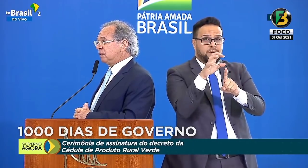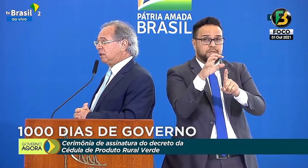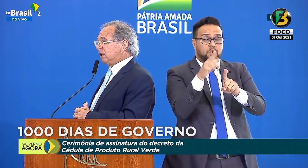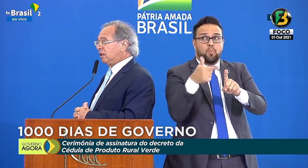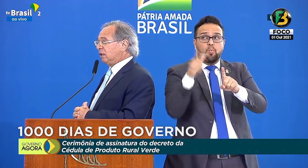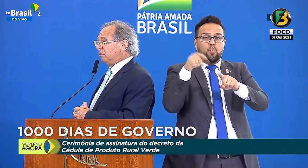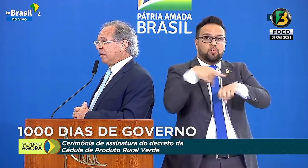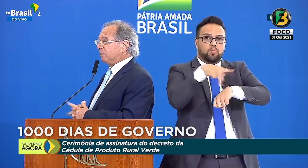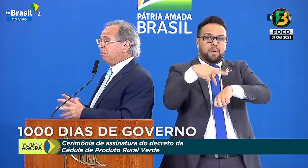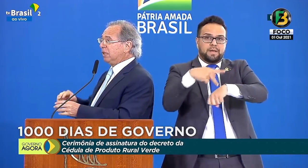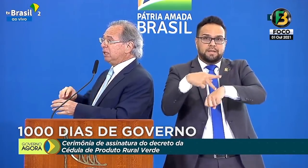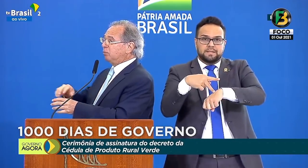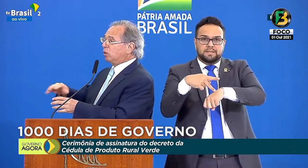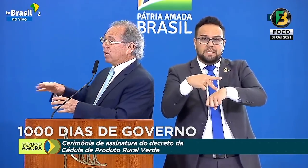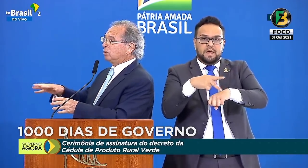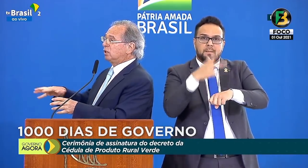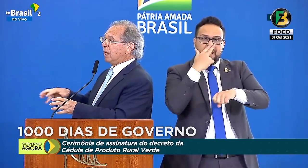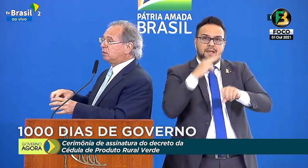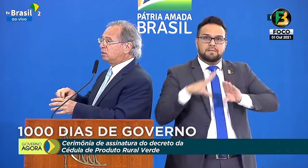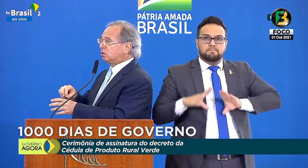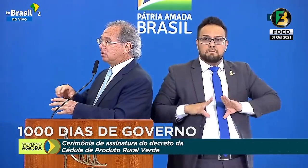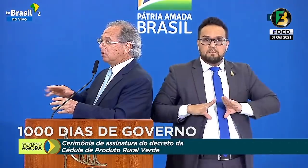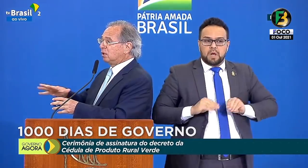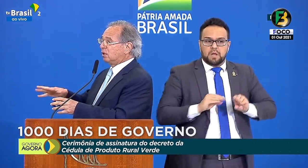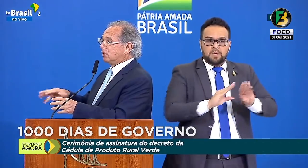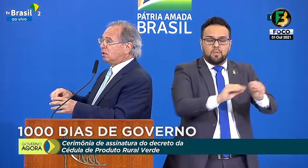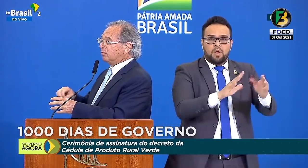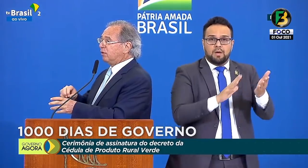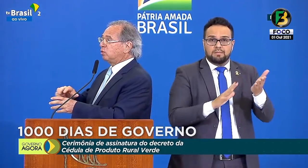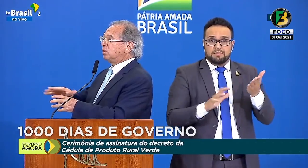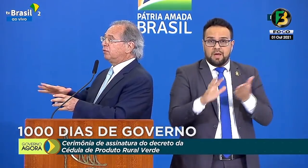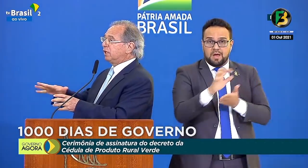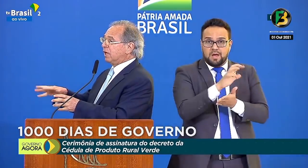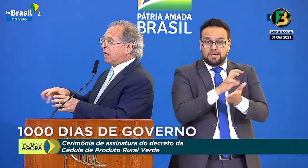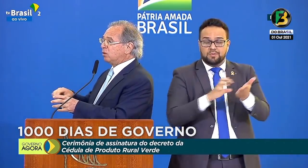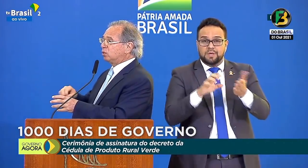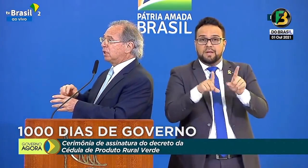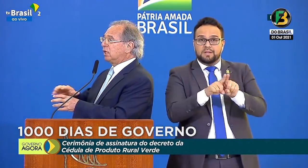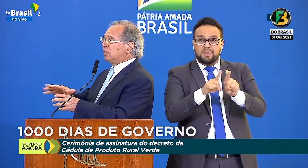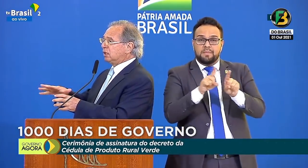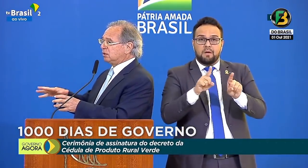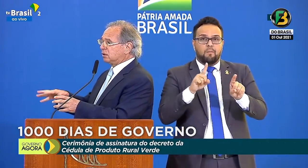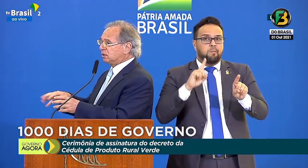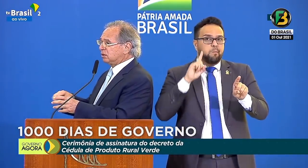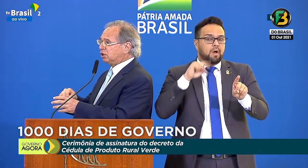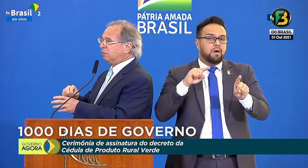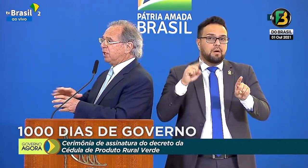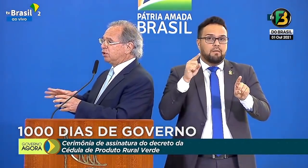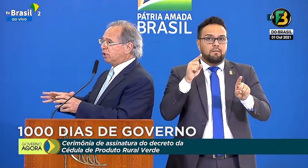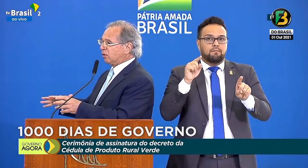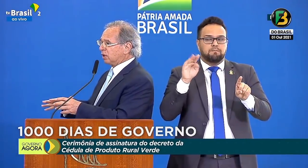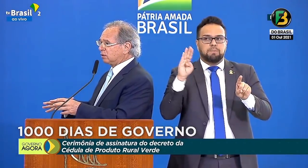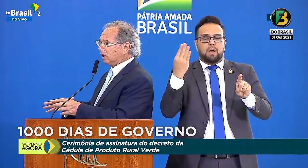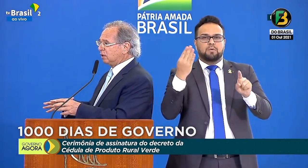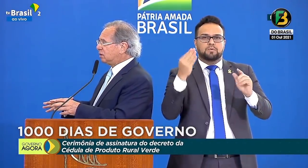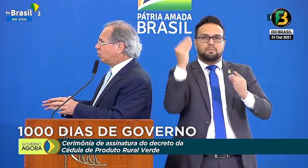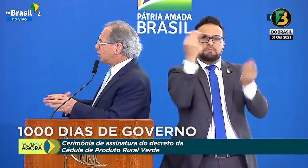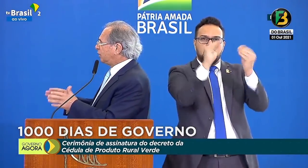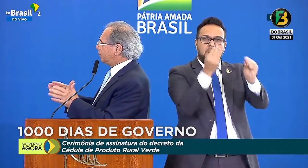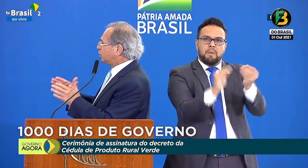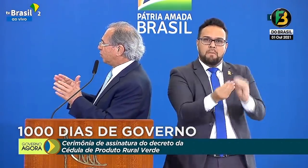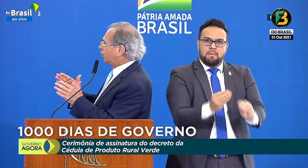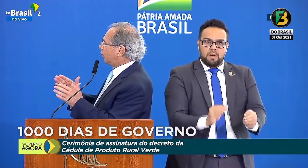país para manipular os dados, falsificar os rankings de ambientes de negócio.